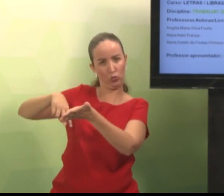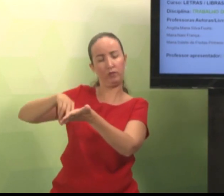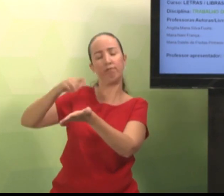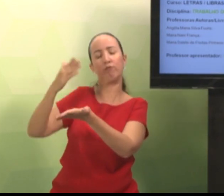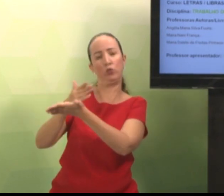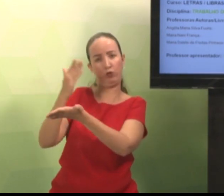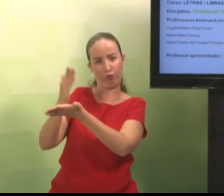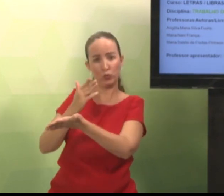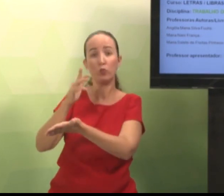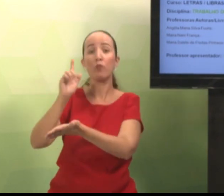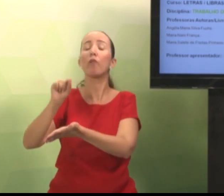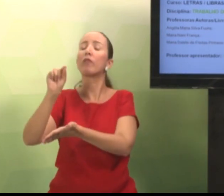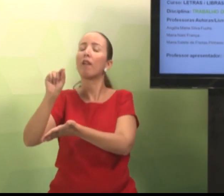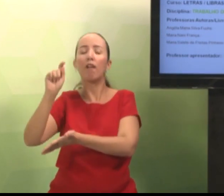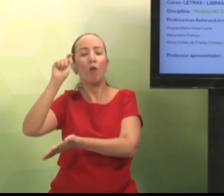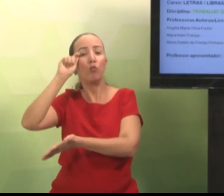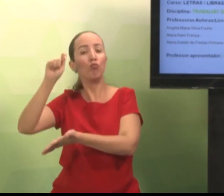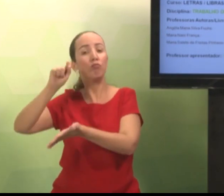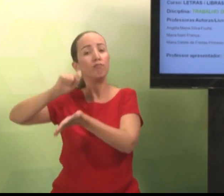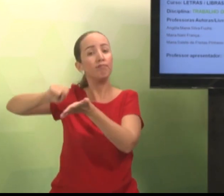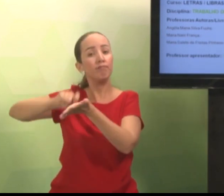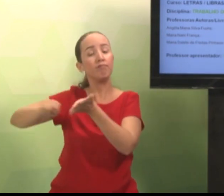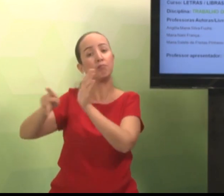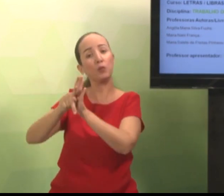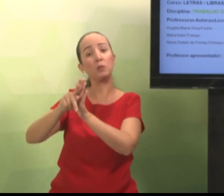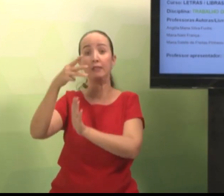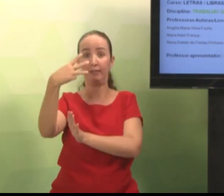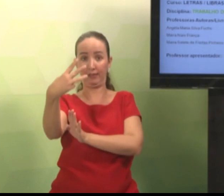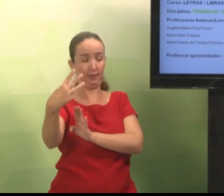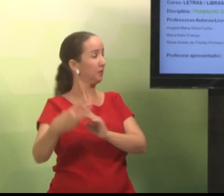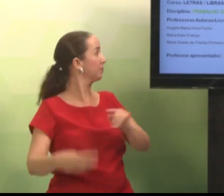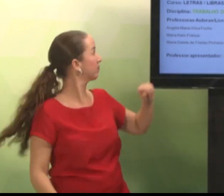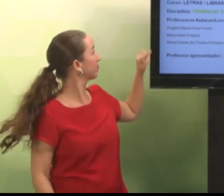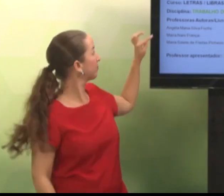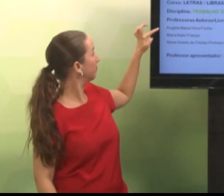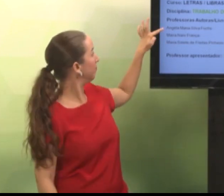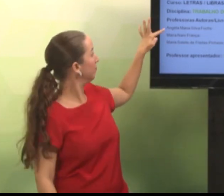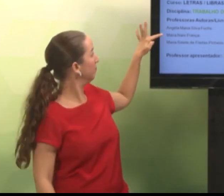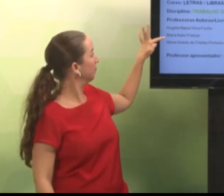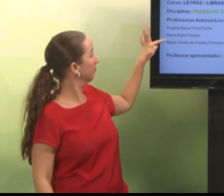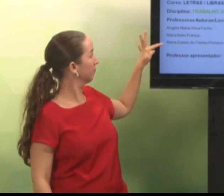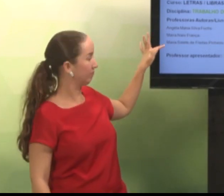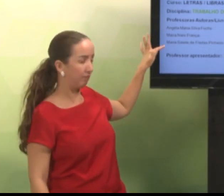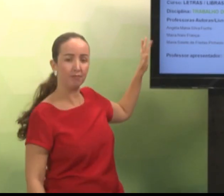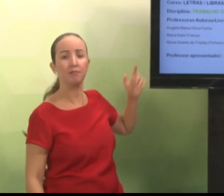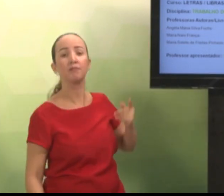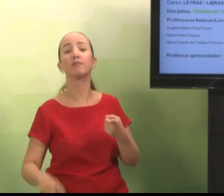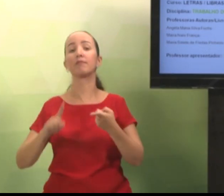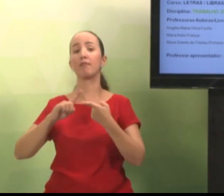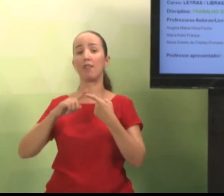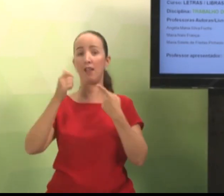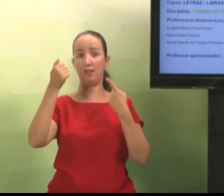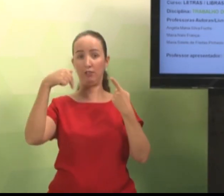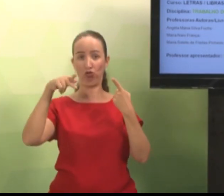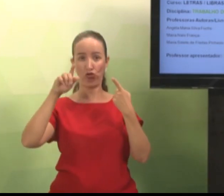leituras as seguintes autoras. Três, Ângela,